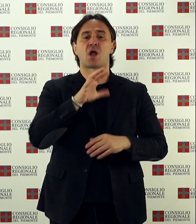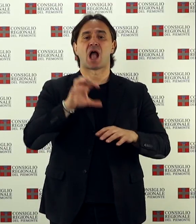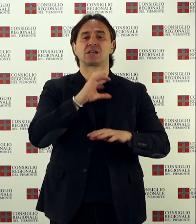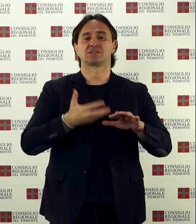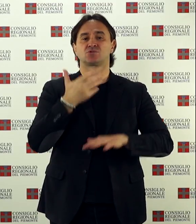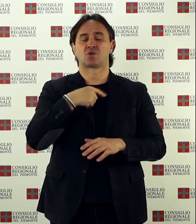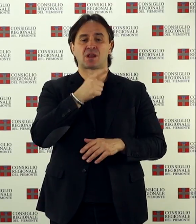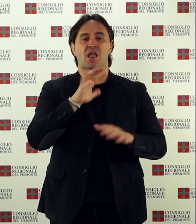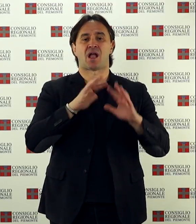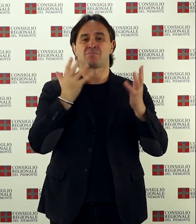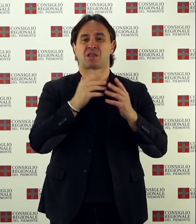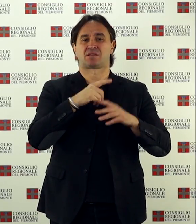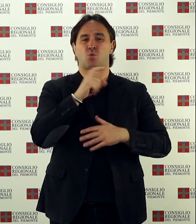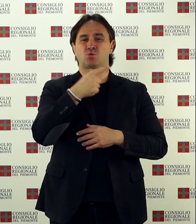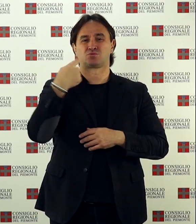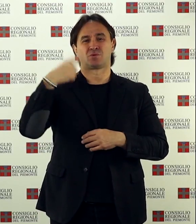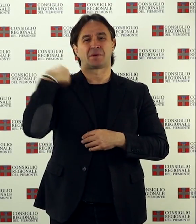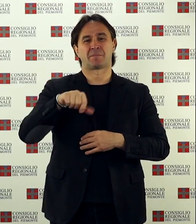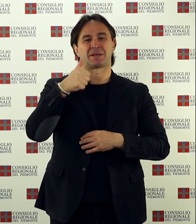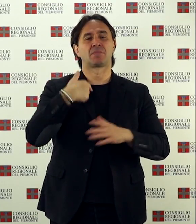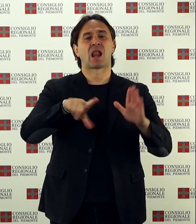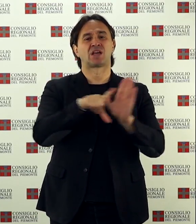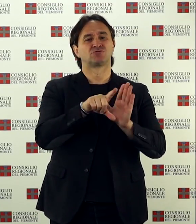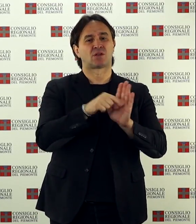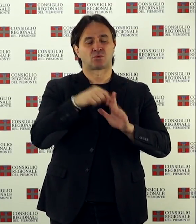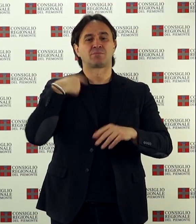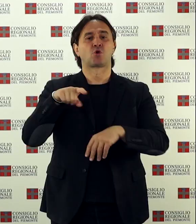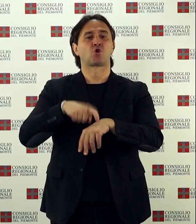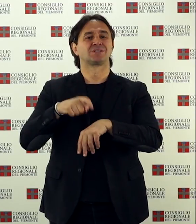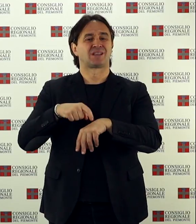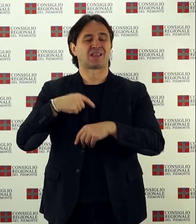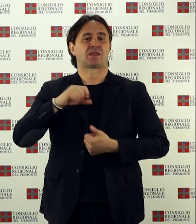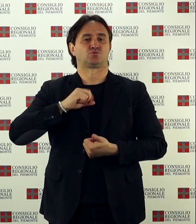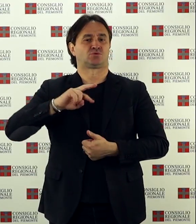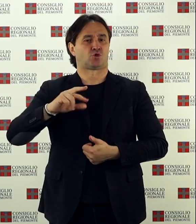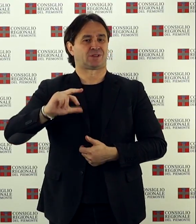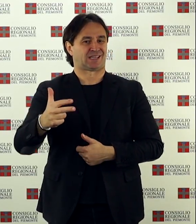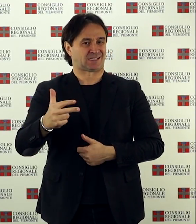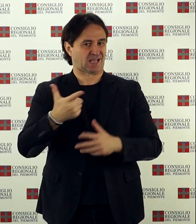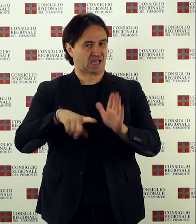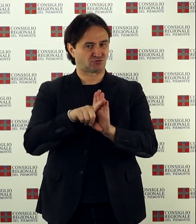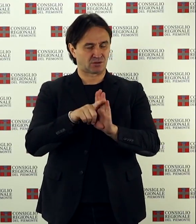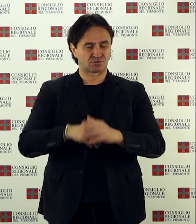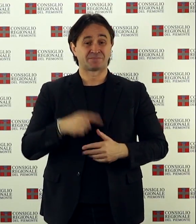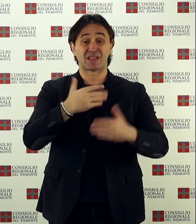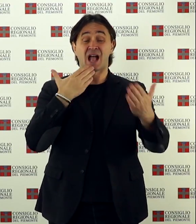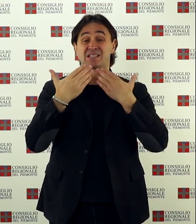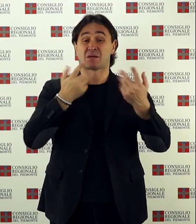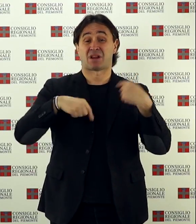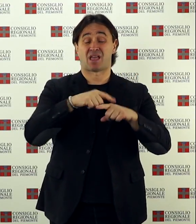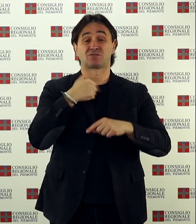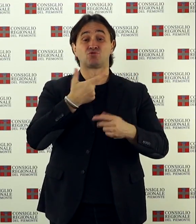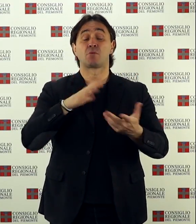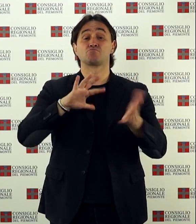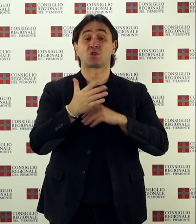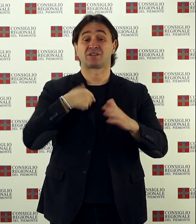Assessore all'Ambiente e all'Agricoltura nella prima legislatura e Consigliere regionale nella seconda e terza. L'Assemblea ha poi approvato